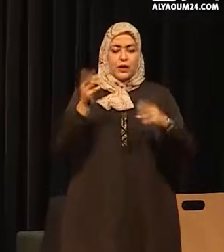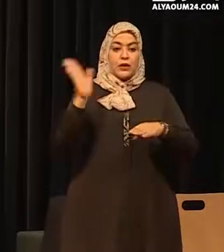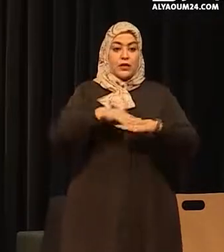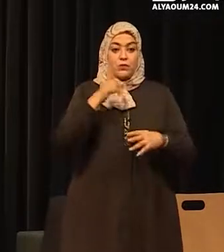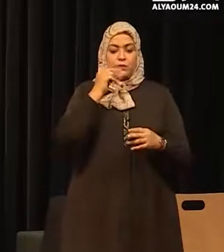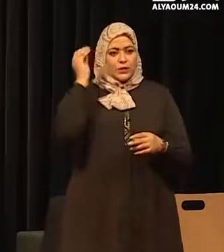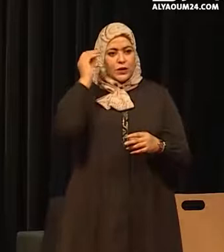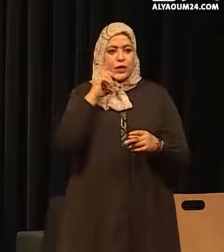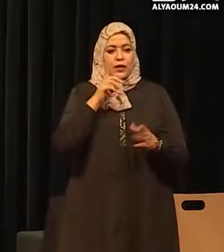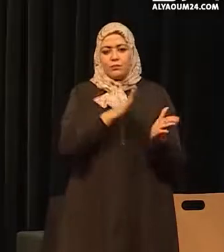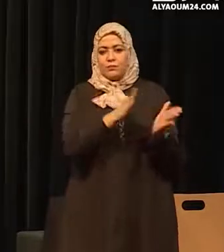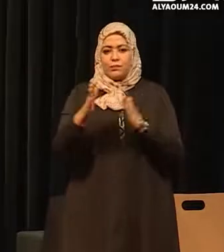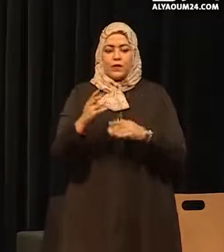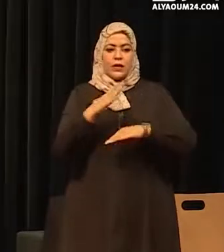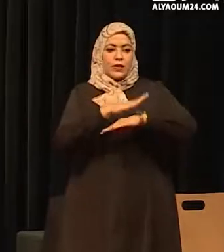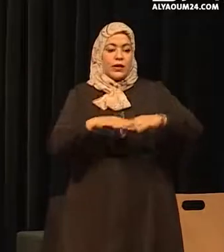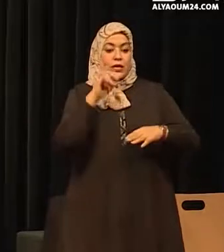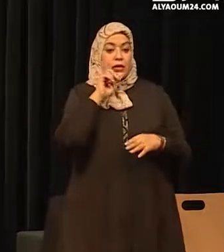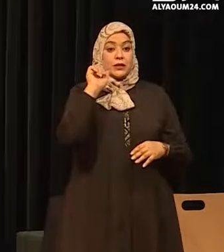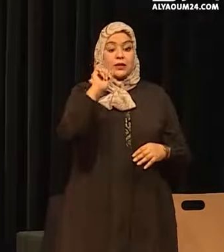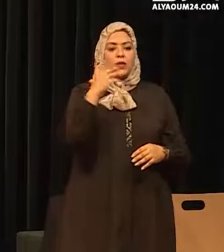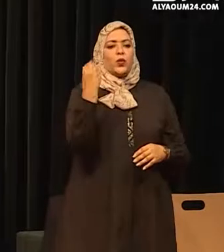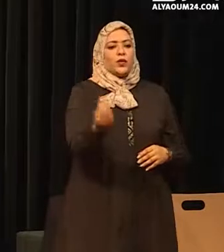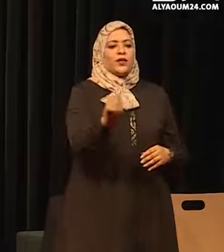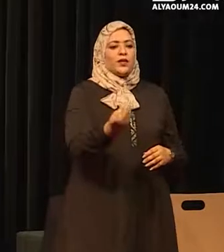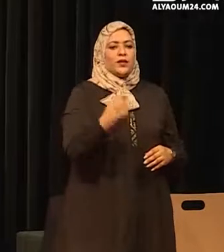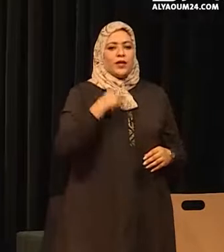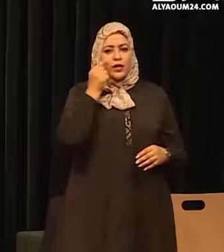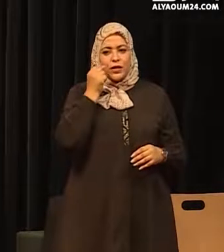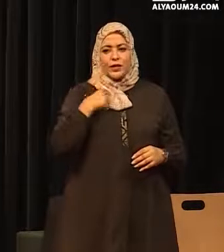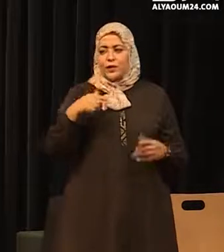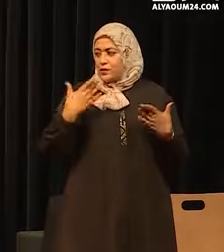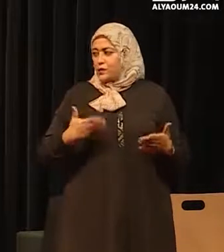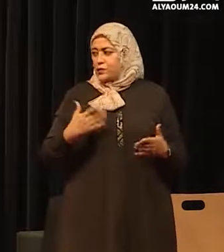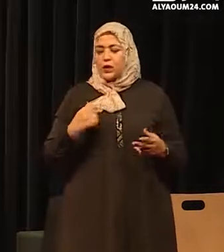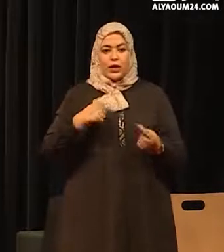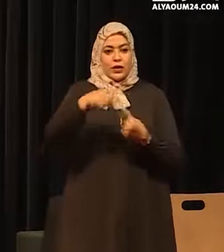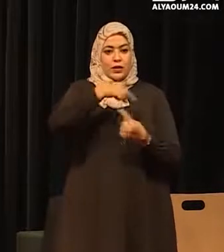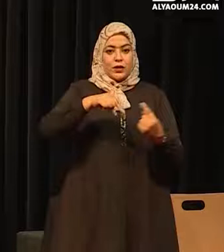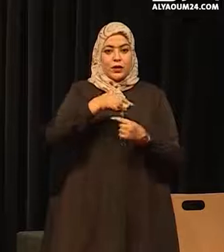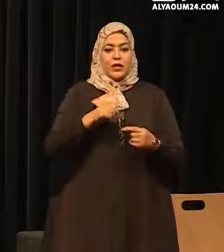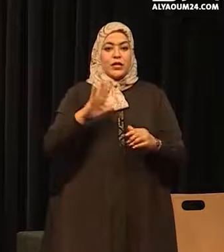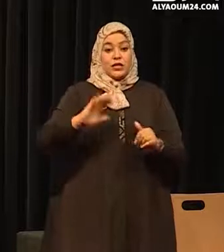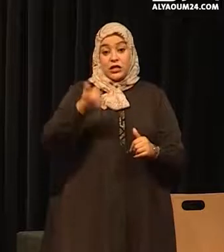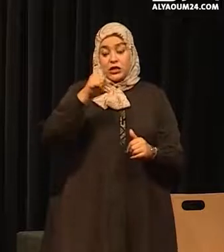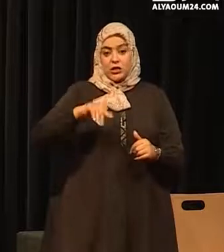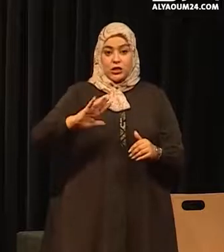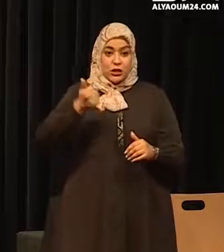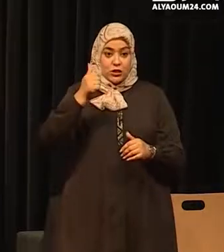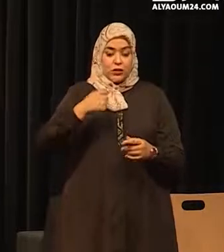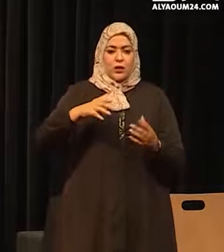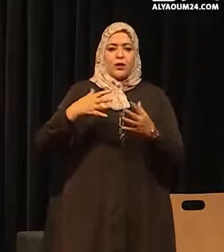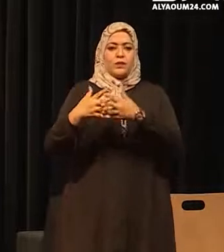أيضاً الجانب المتعلق بحماية النساء والفتيات ونحن حالياً كما تعلمون في السفة عشر يوم